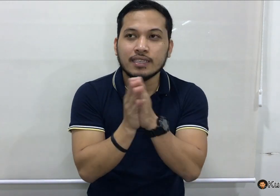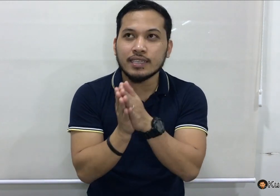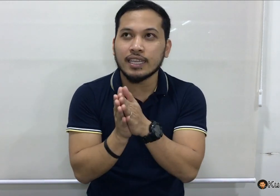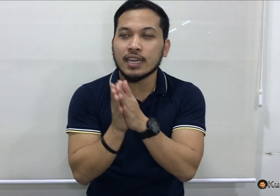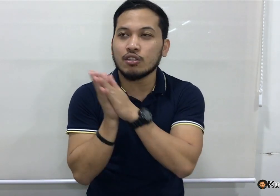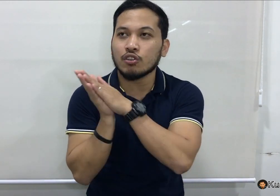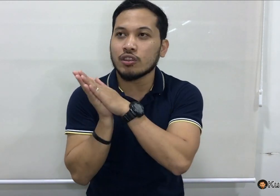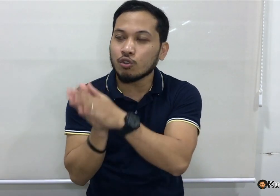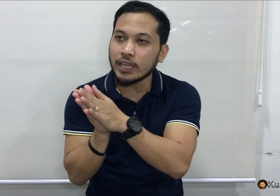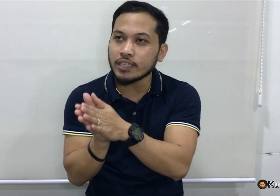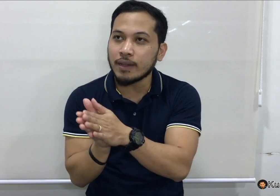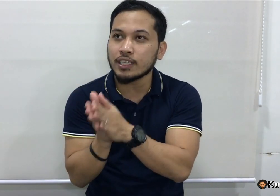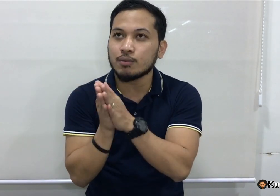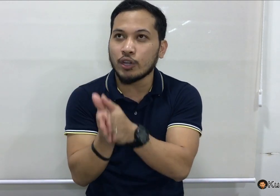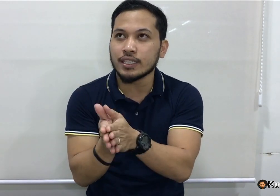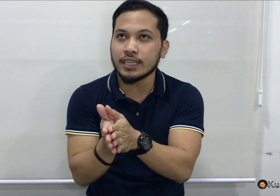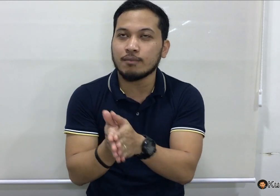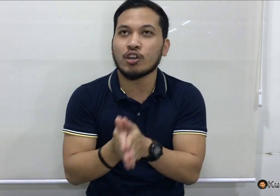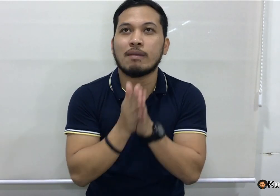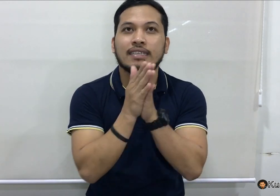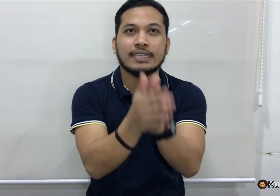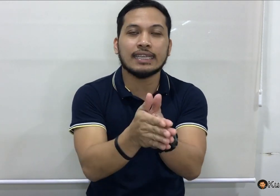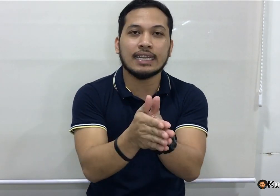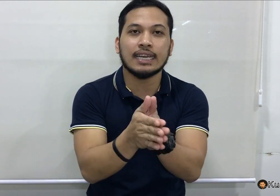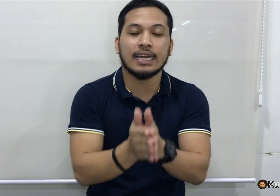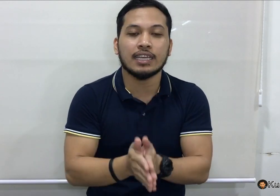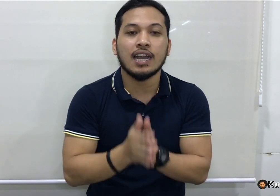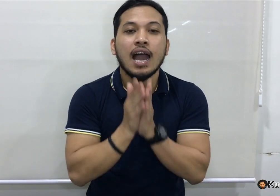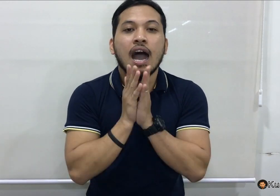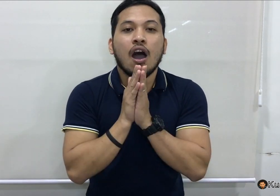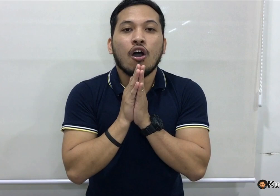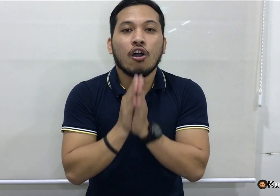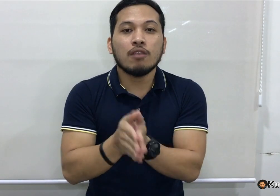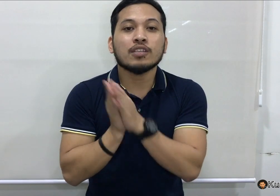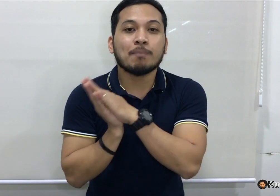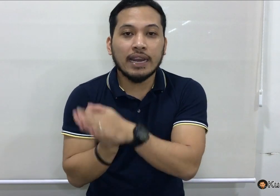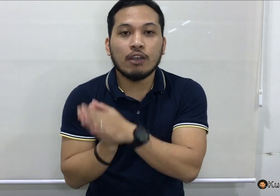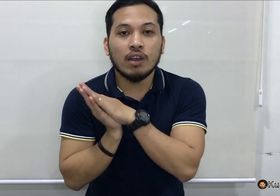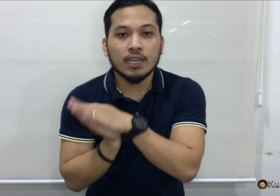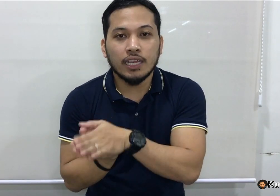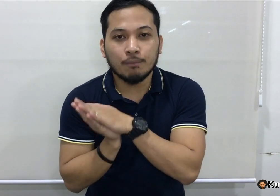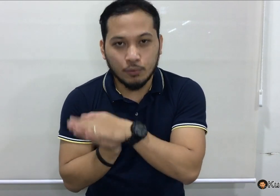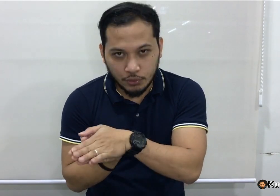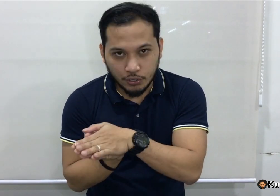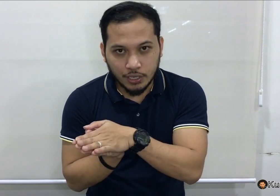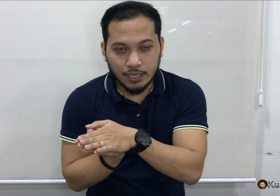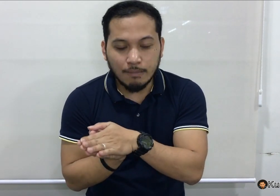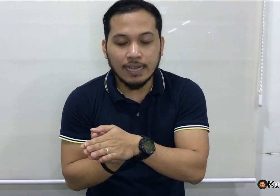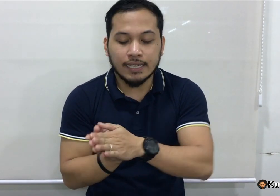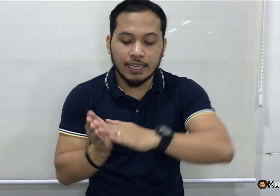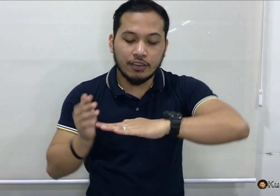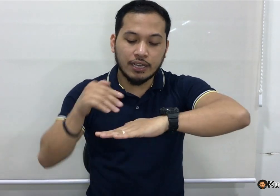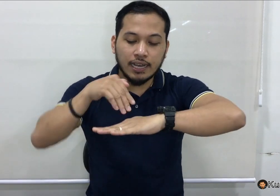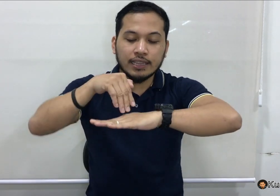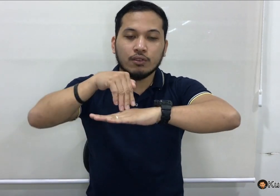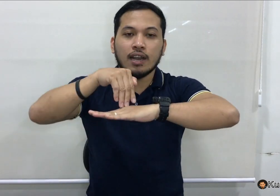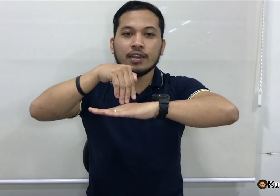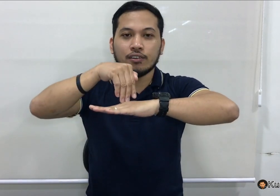magsisend ka doon, yung text message mo, isasend mo, or magsisend ka ng letter. almost pareho lang din po yun, ng mga sign na yun. Nakaganto lang kayo,